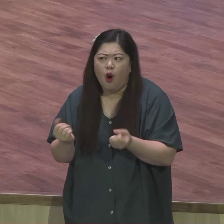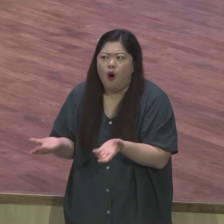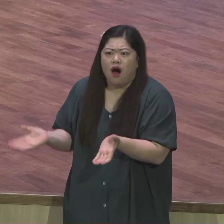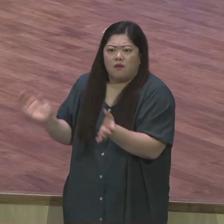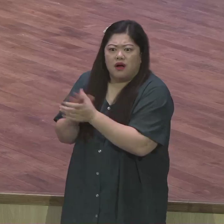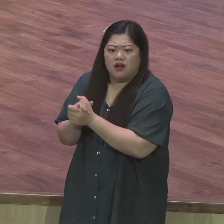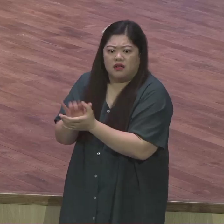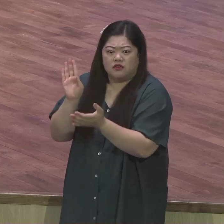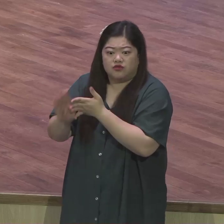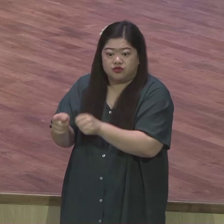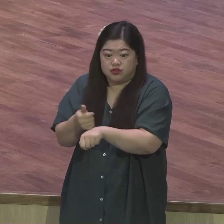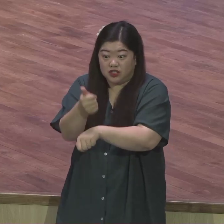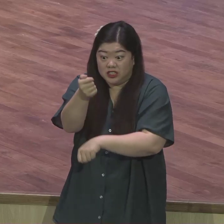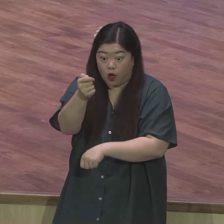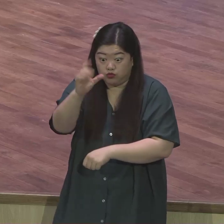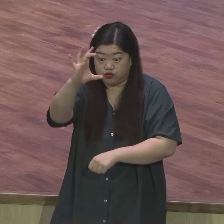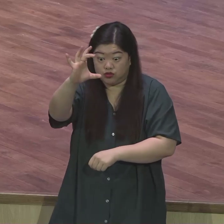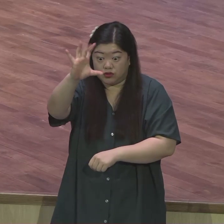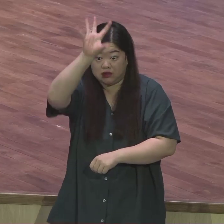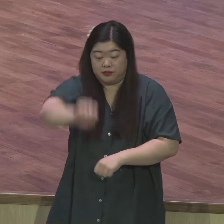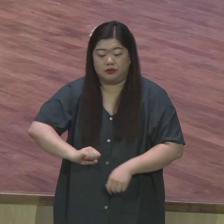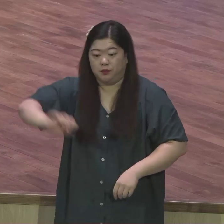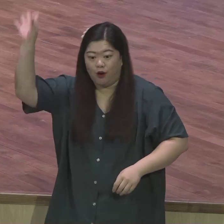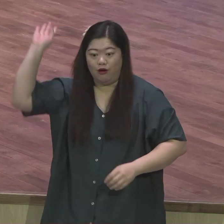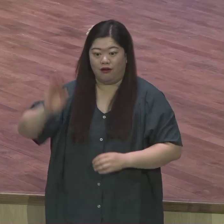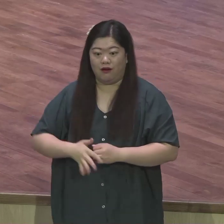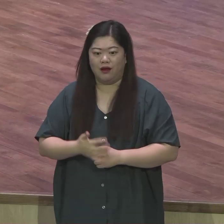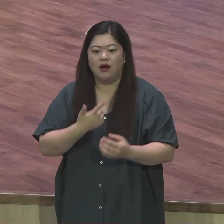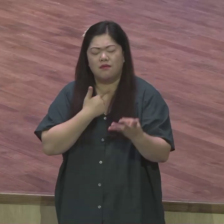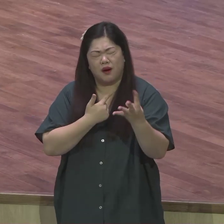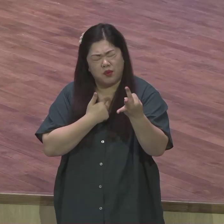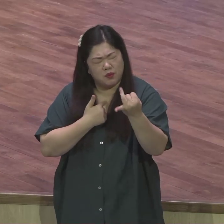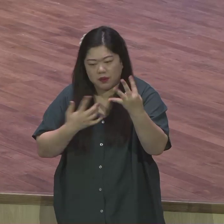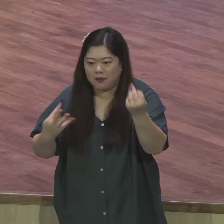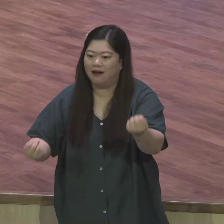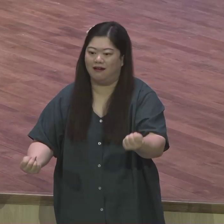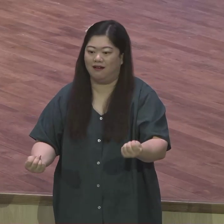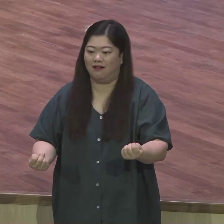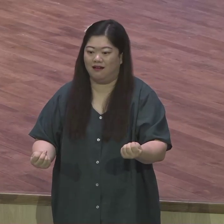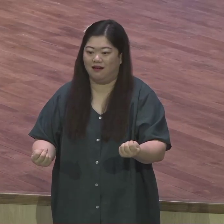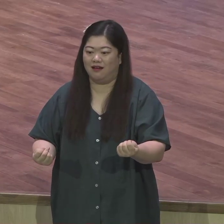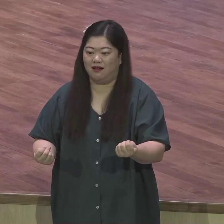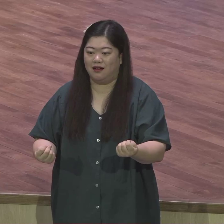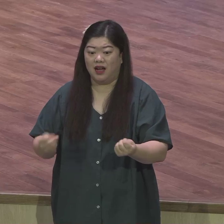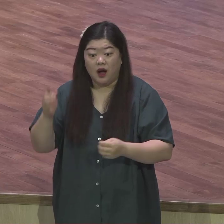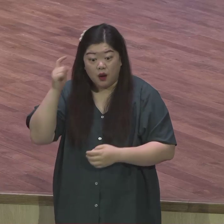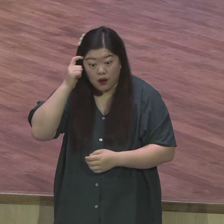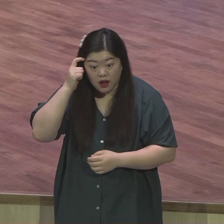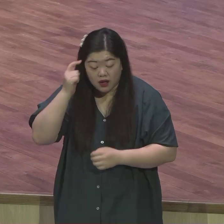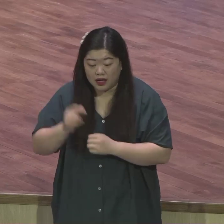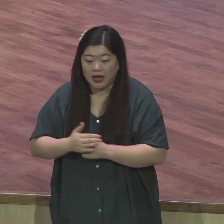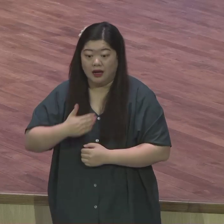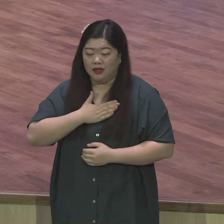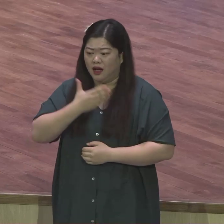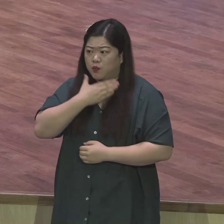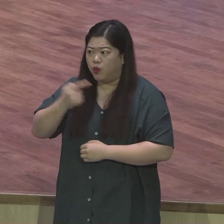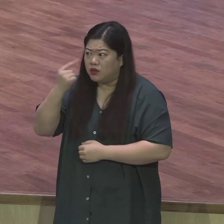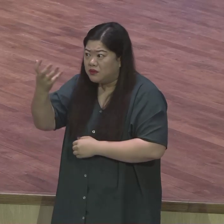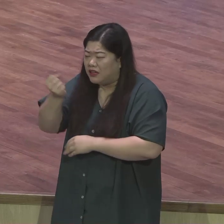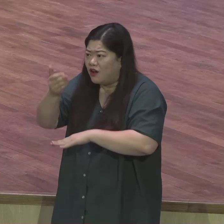그 가지고 도착하면 다 인접다 그이다 왜냐 성경이 하게 하니까 안 할 수 양심상 안